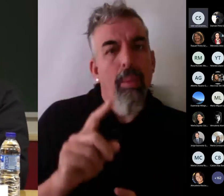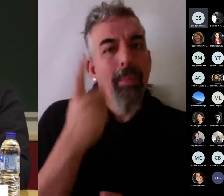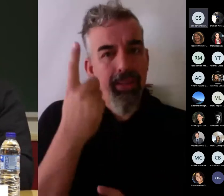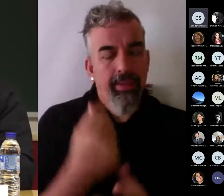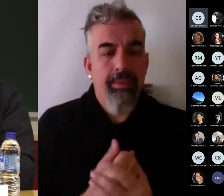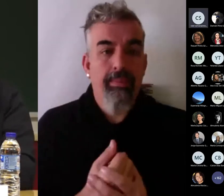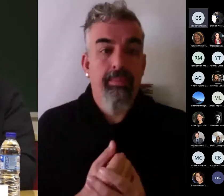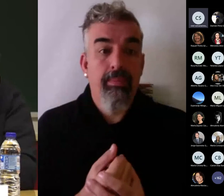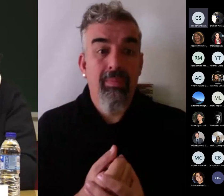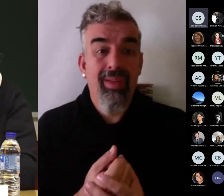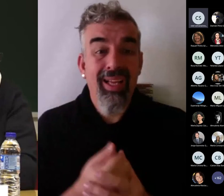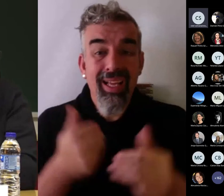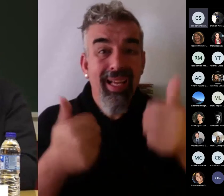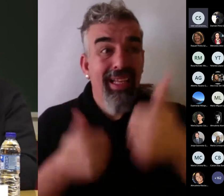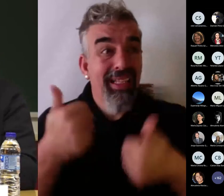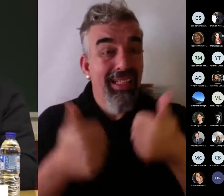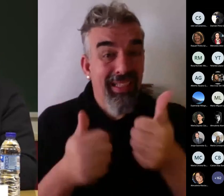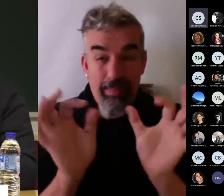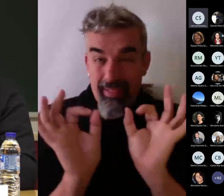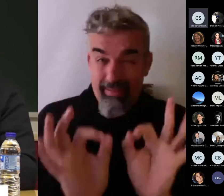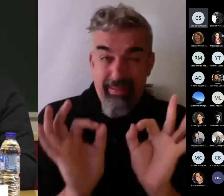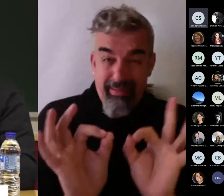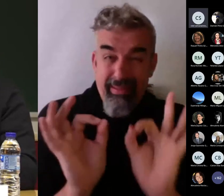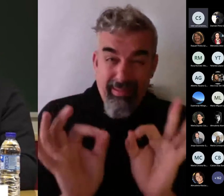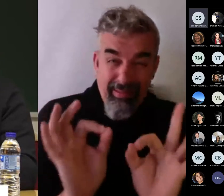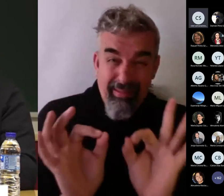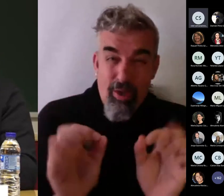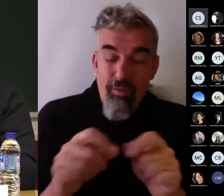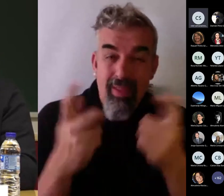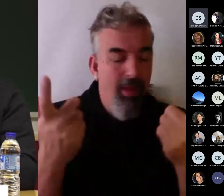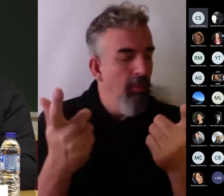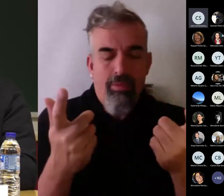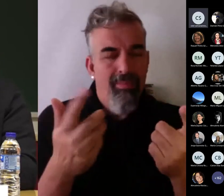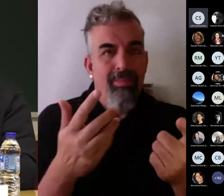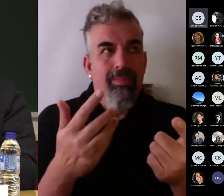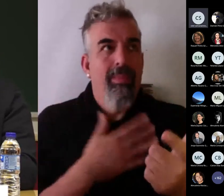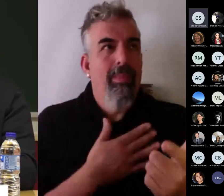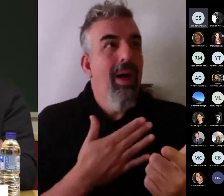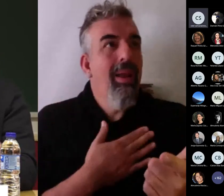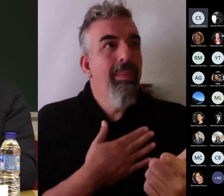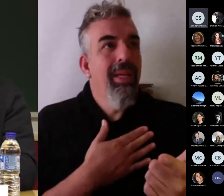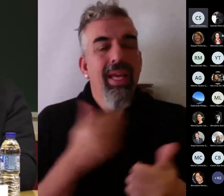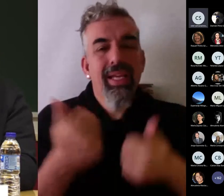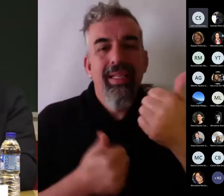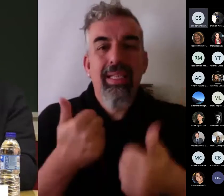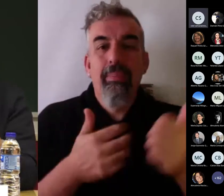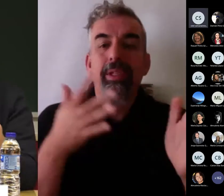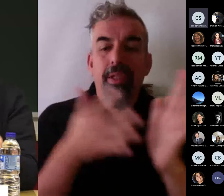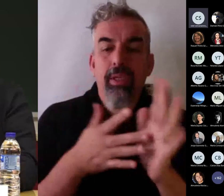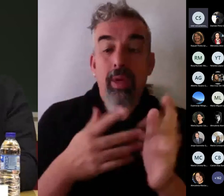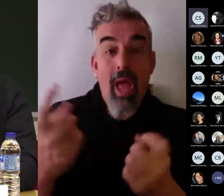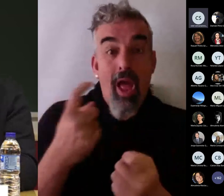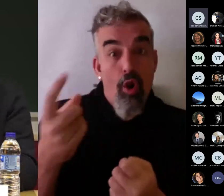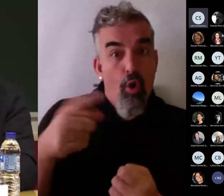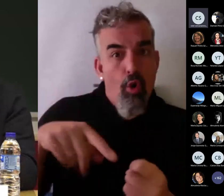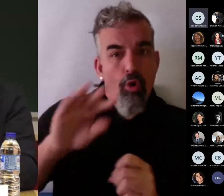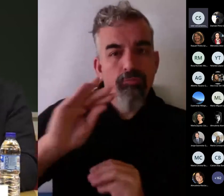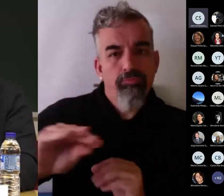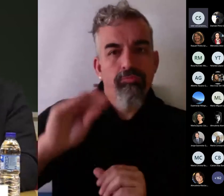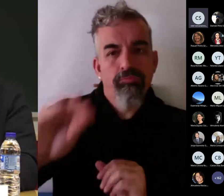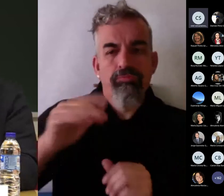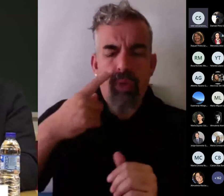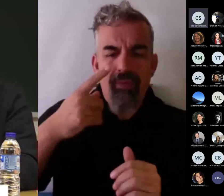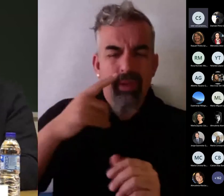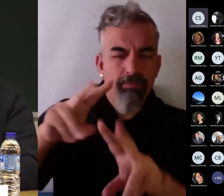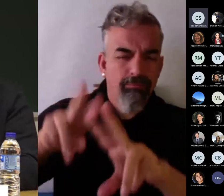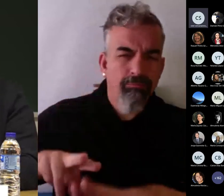Pero un examen no tiene por qué ser eso. Un examen, para mí, es someter a una prueba de evaluación al alumno en el que evalúo a ese alumno y